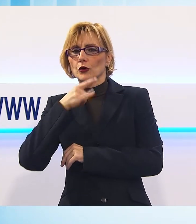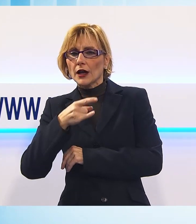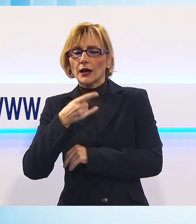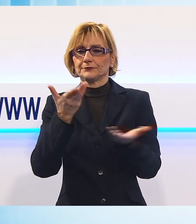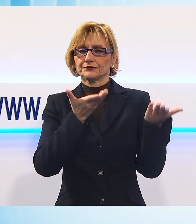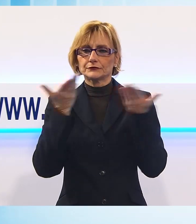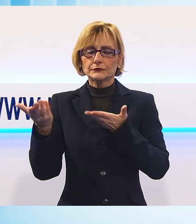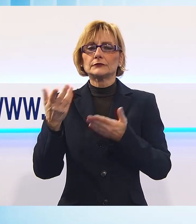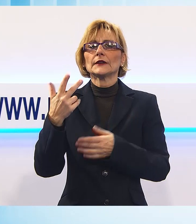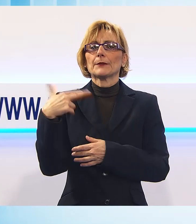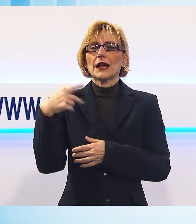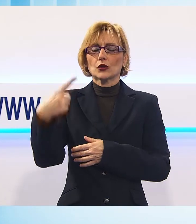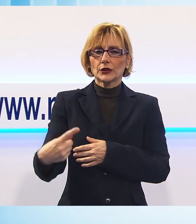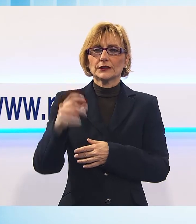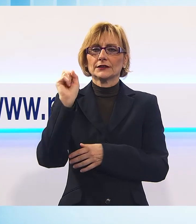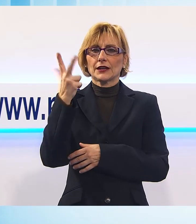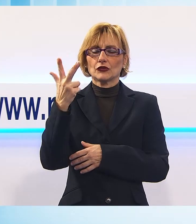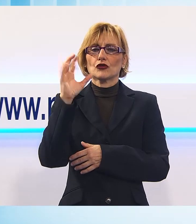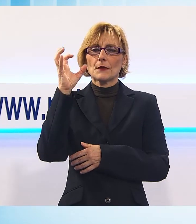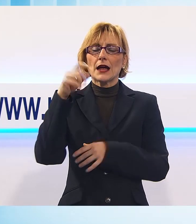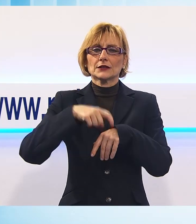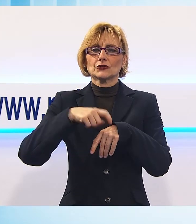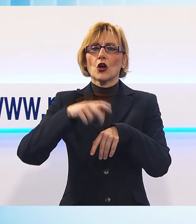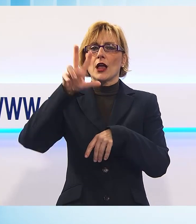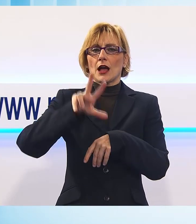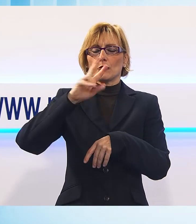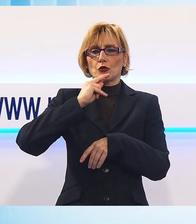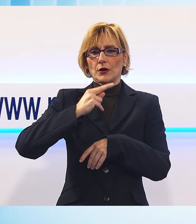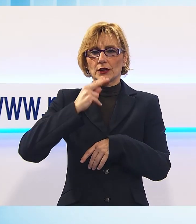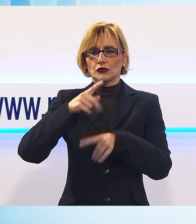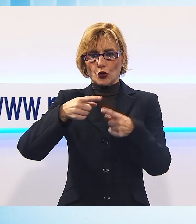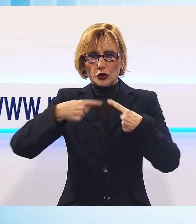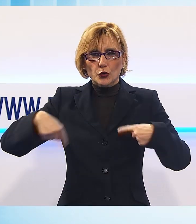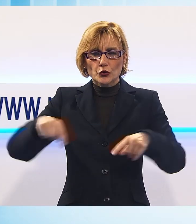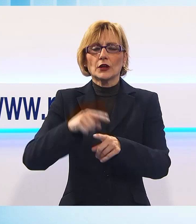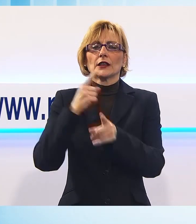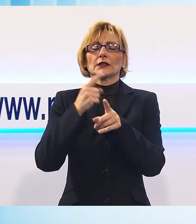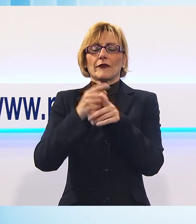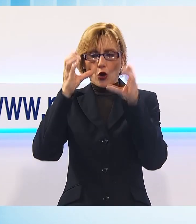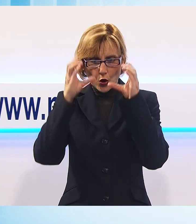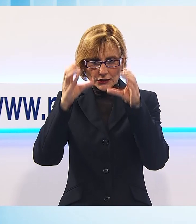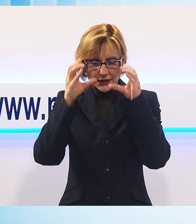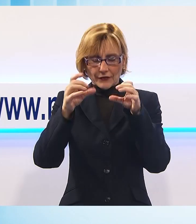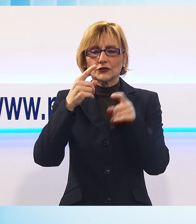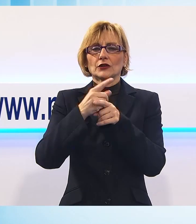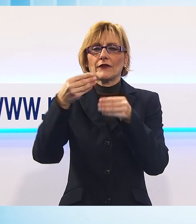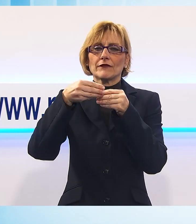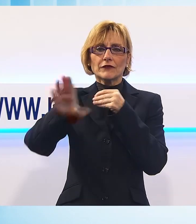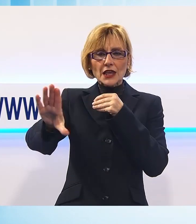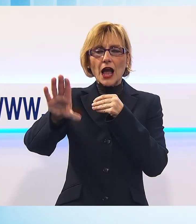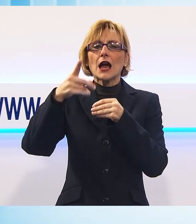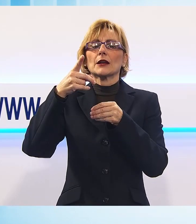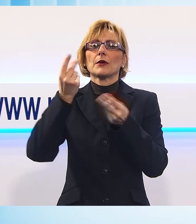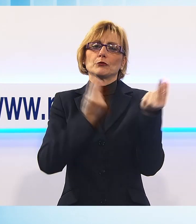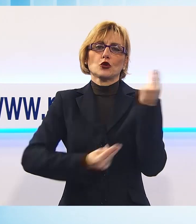13 marzo alle 15 ad una riunione a Palazzo Ducale per avviare un percorso condiviso sulle osservazioni da inviare relativamente al